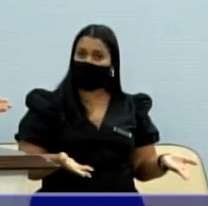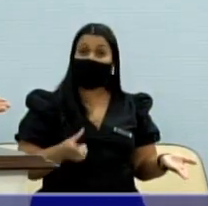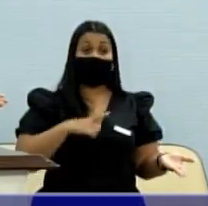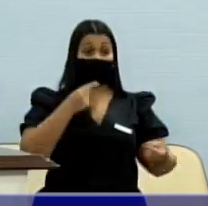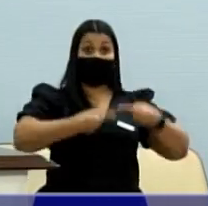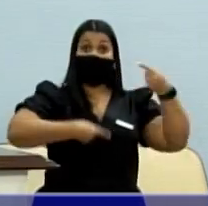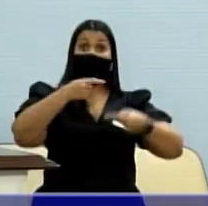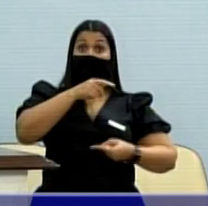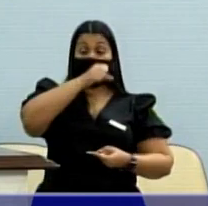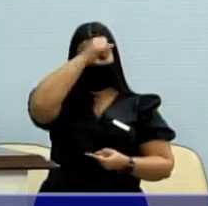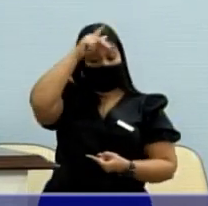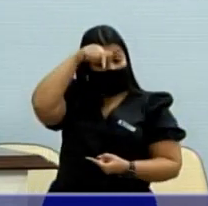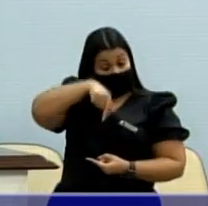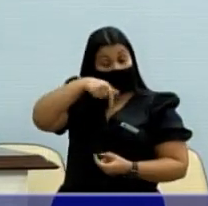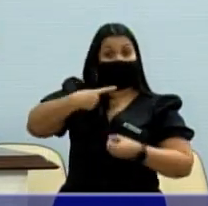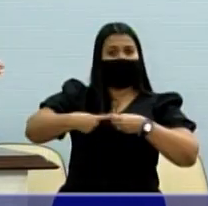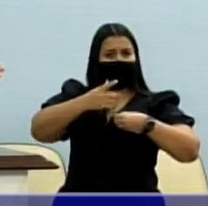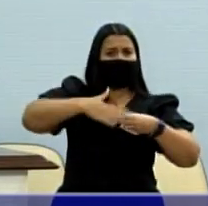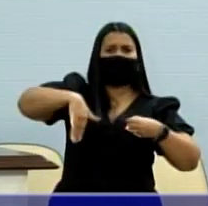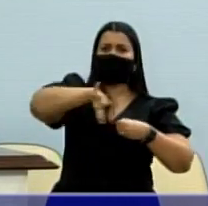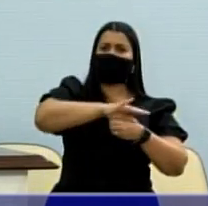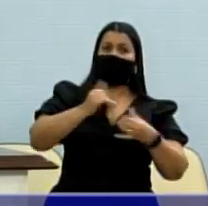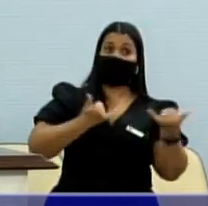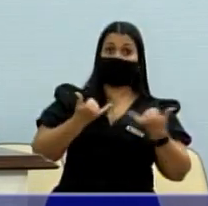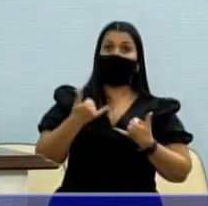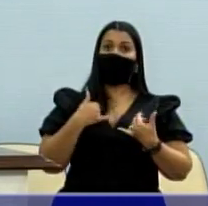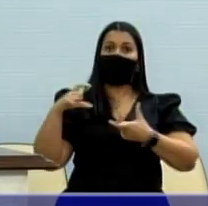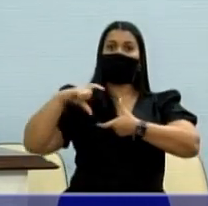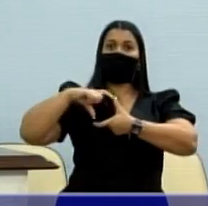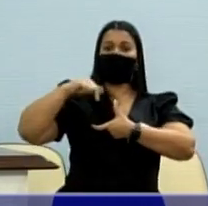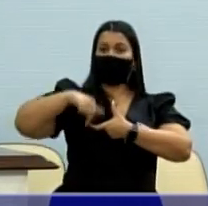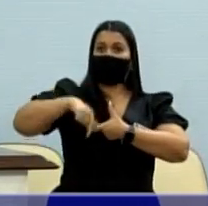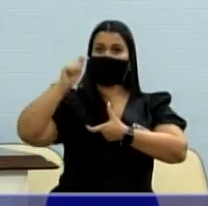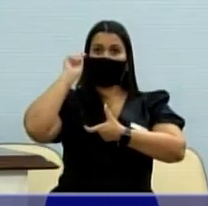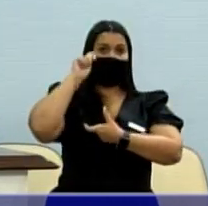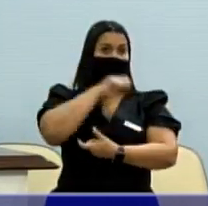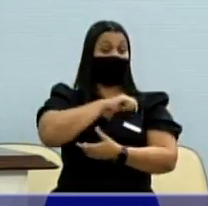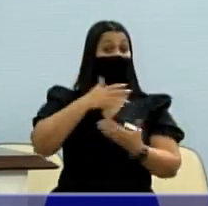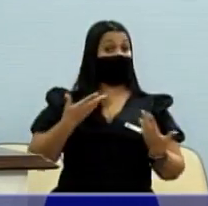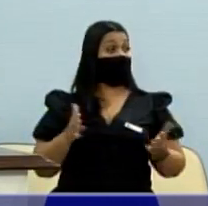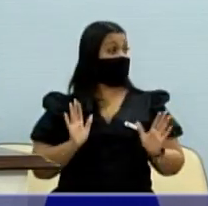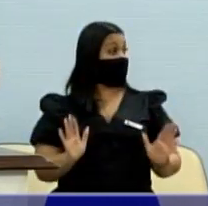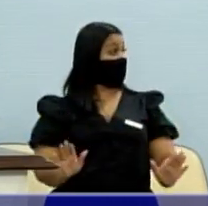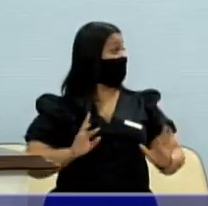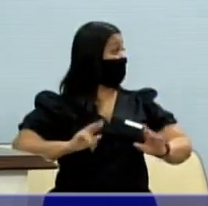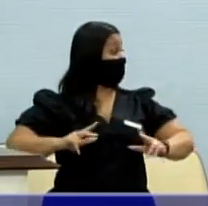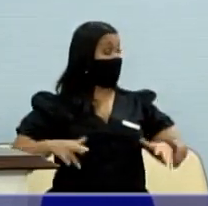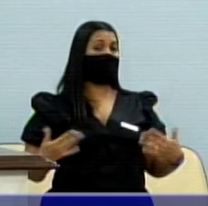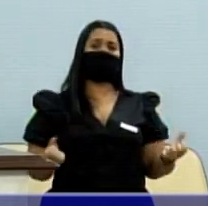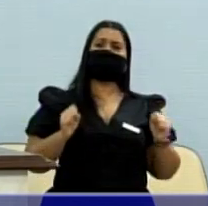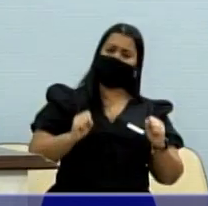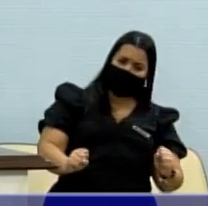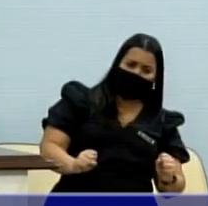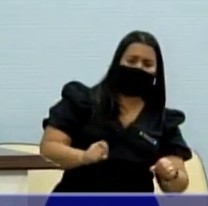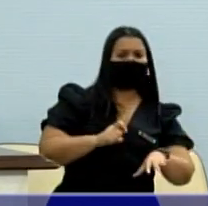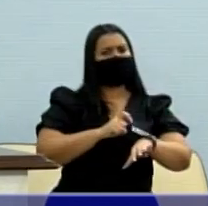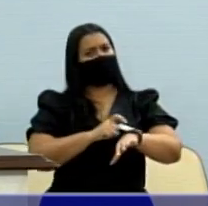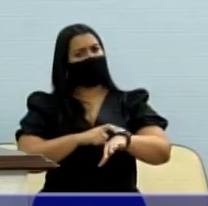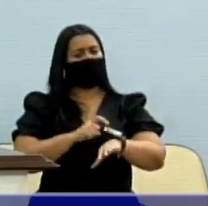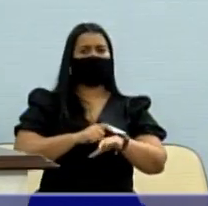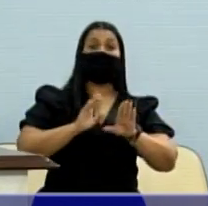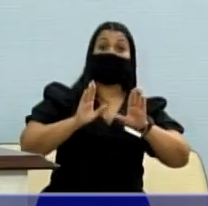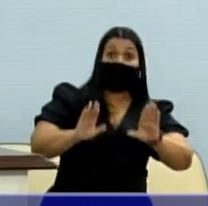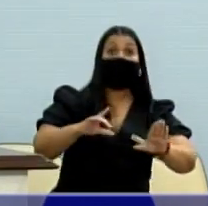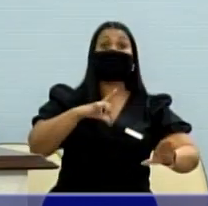eleição de prefeito aqui numa cidade que dizem que é conservadora, que, repito, que não é, pode estar em um momento ou outro, mas que também já